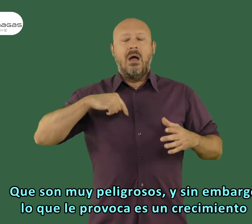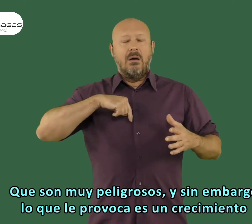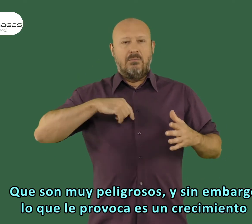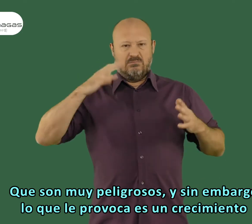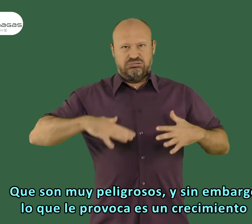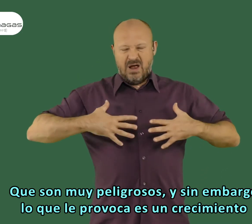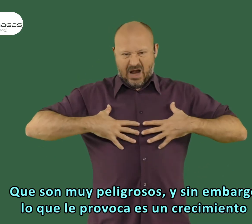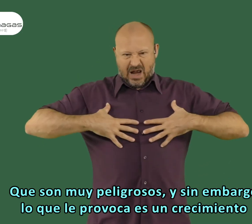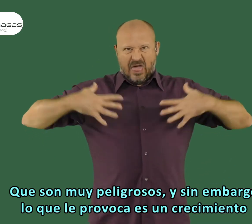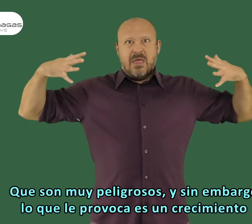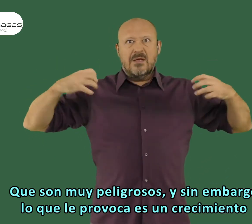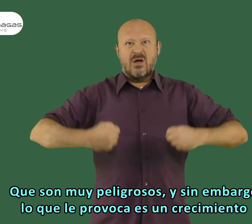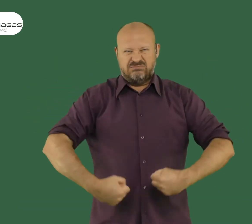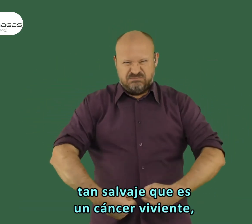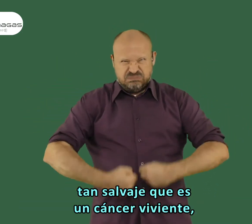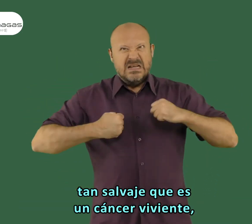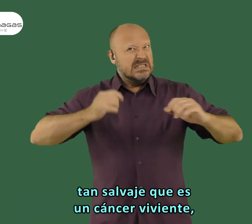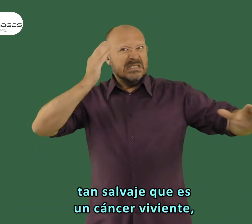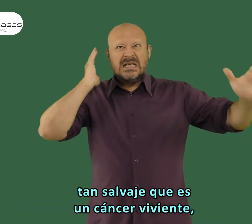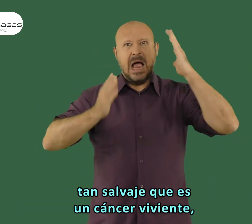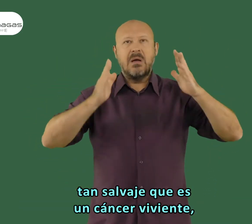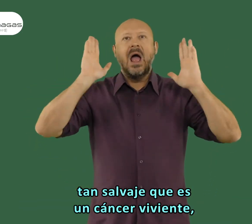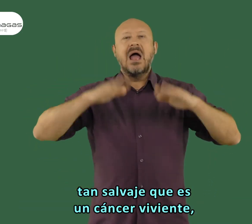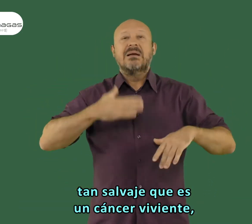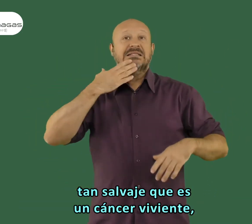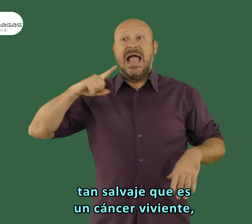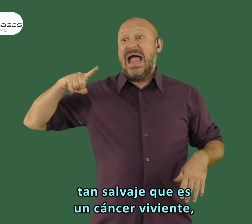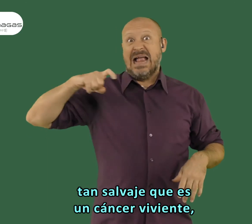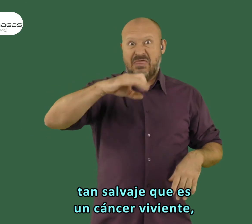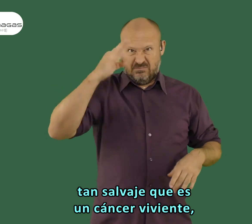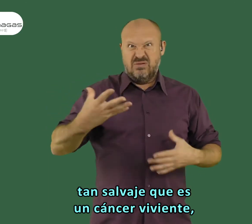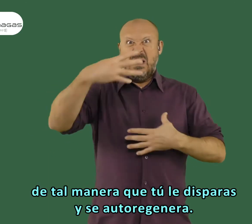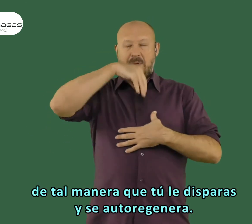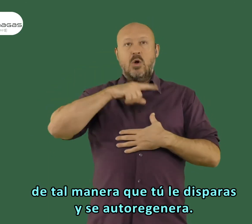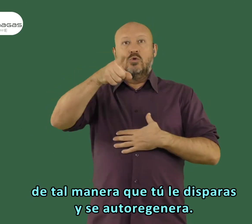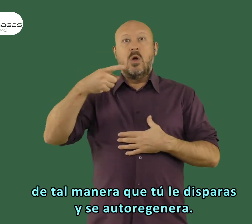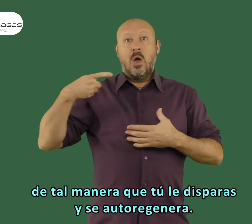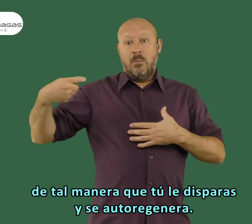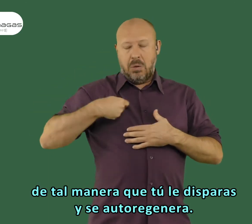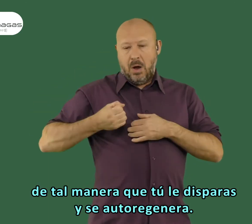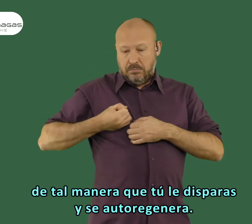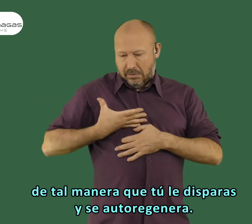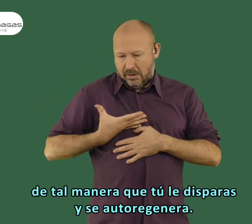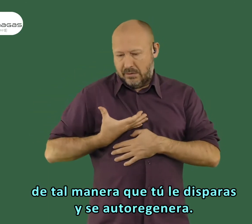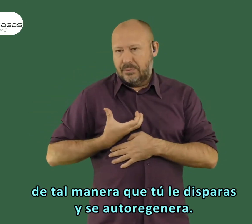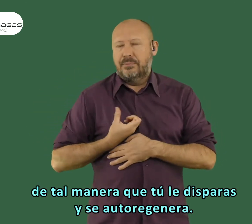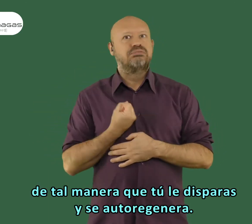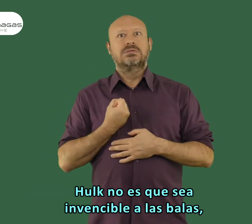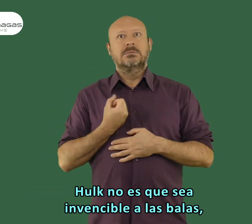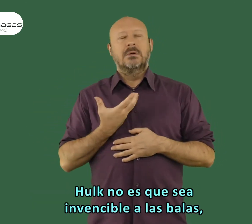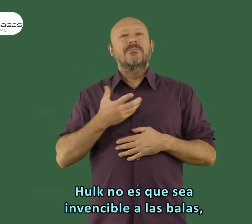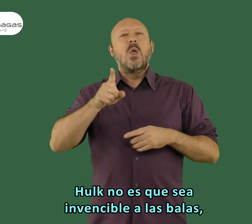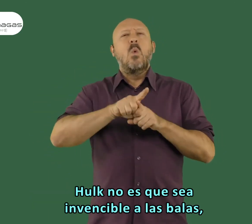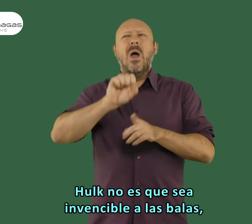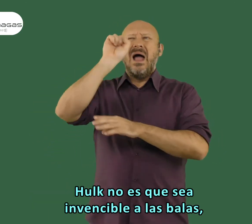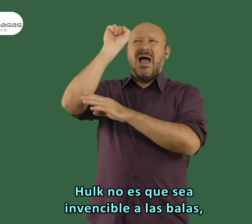le provoca es un crecimiento tan salvaje que es un cáncer viviente de tal manera que tú le disparas y se autoregenera,